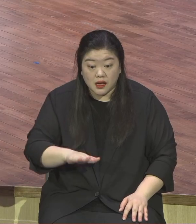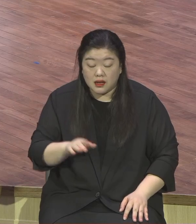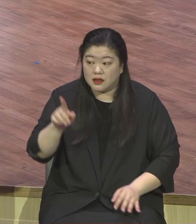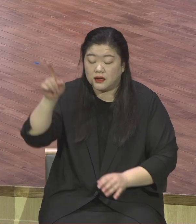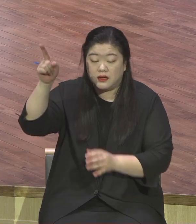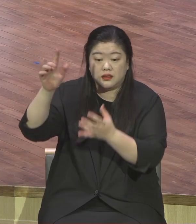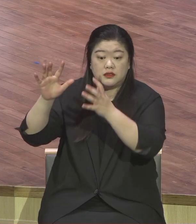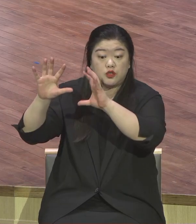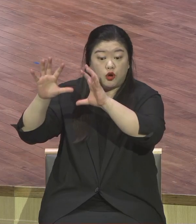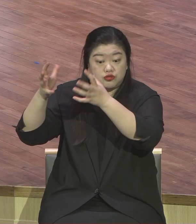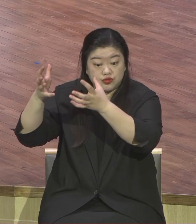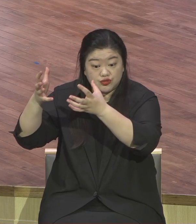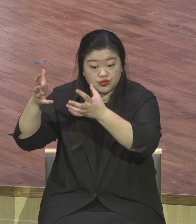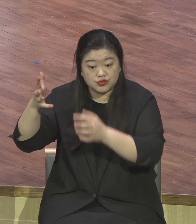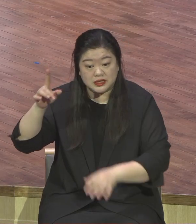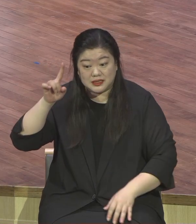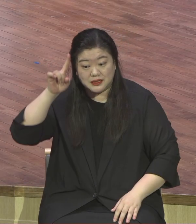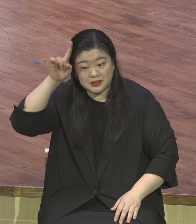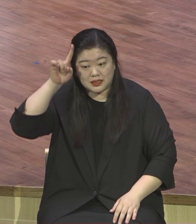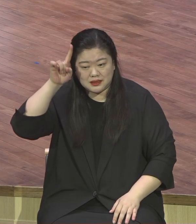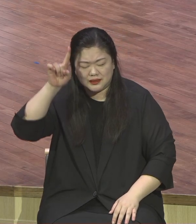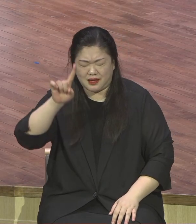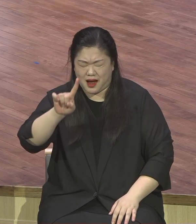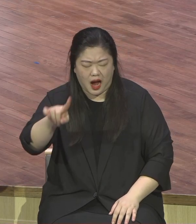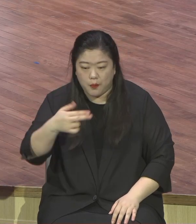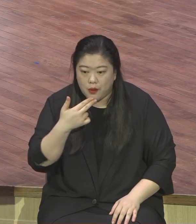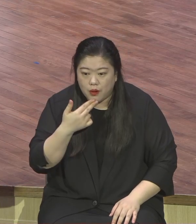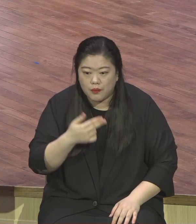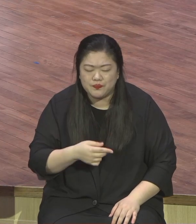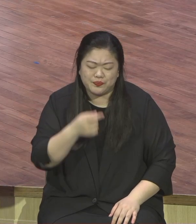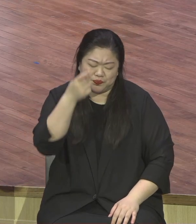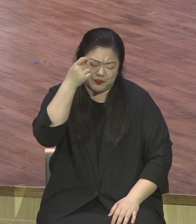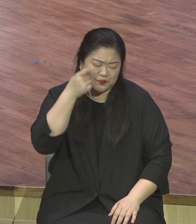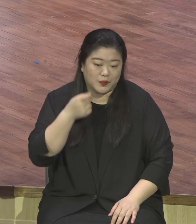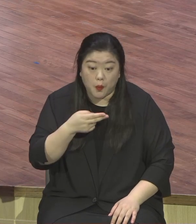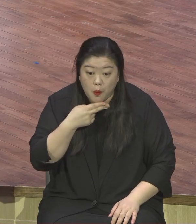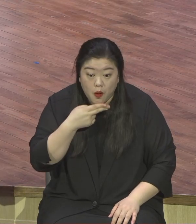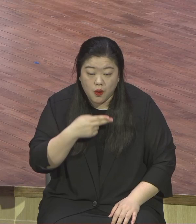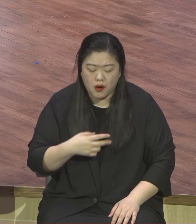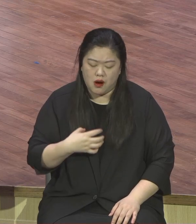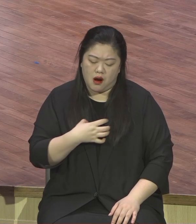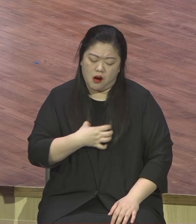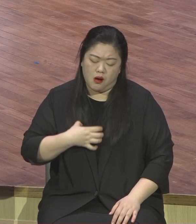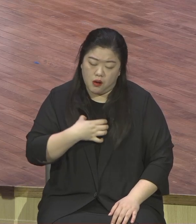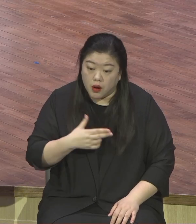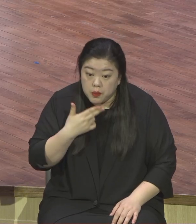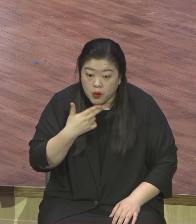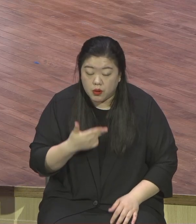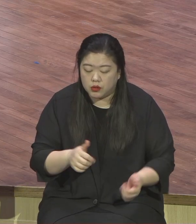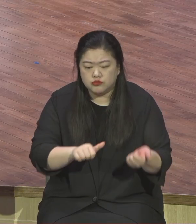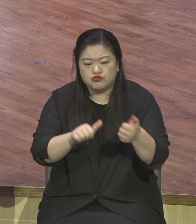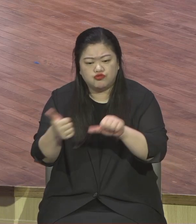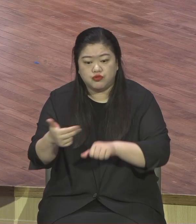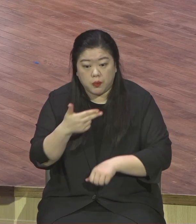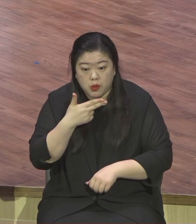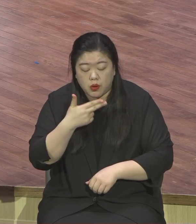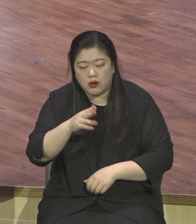눈물이 없고 근심과 걱정이 없고 죽음이 없는, 질병이 없는 천국을